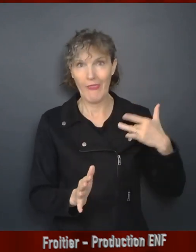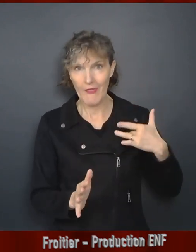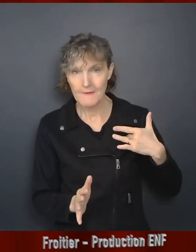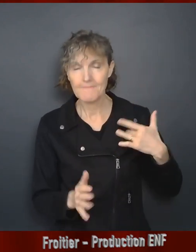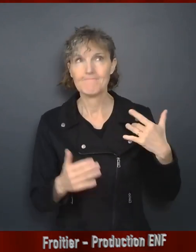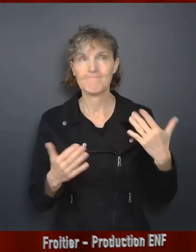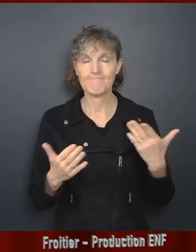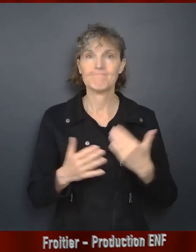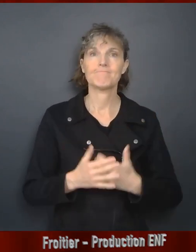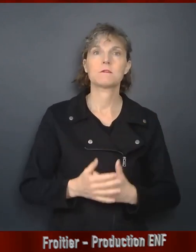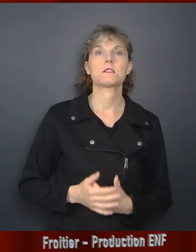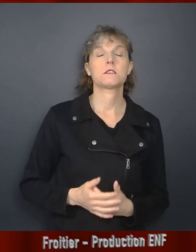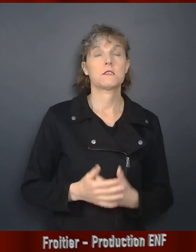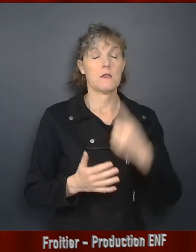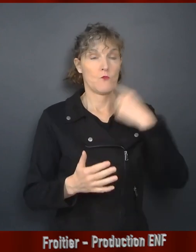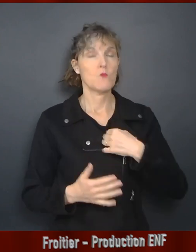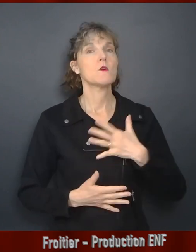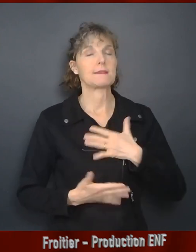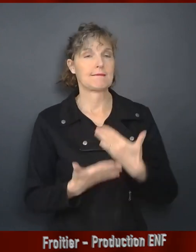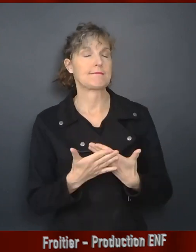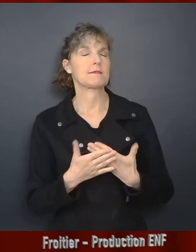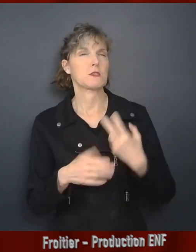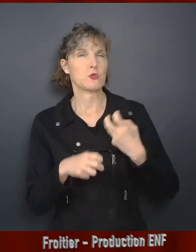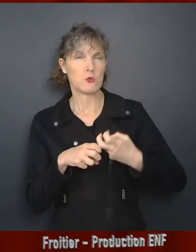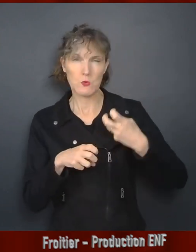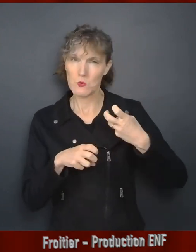et ce n'est pas facile pour moi d'y faire face.